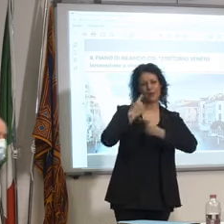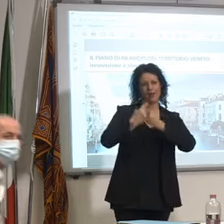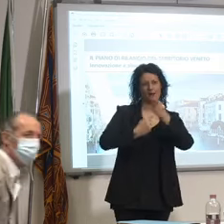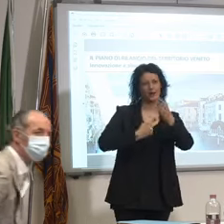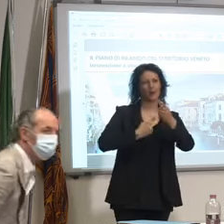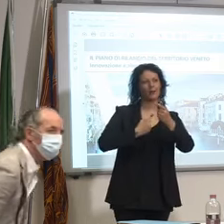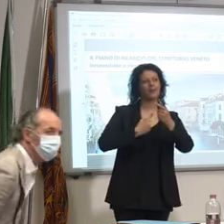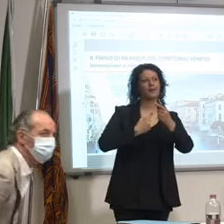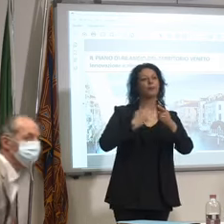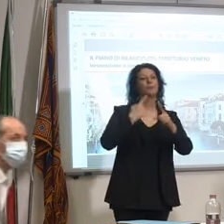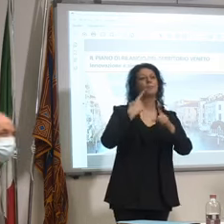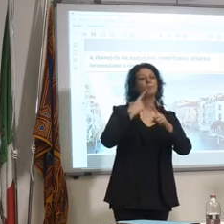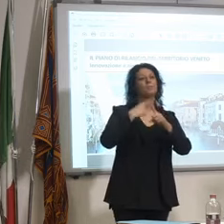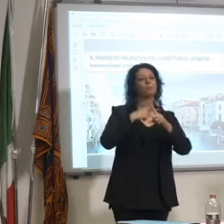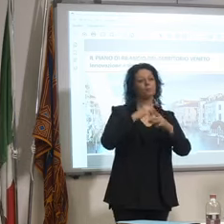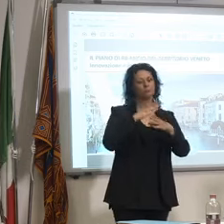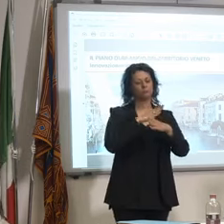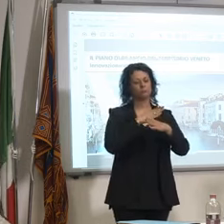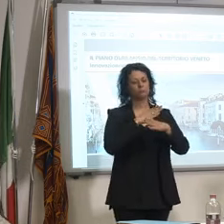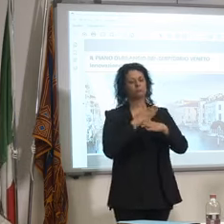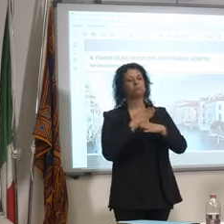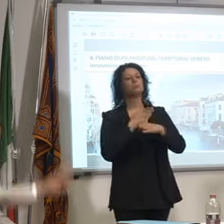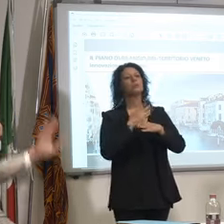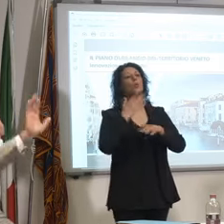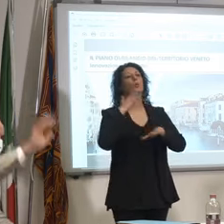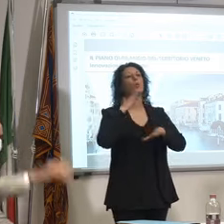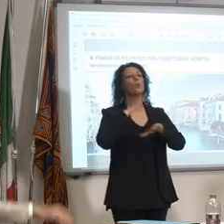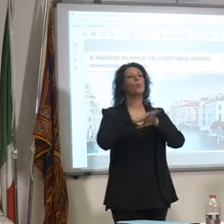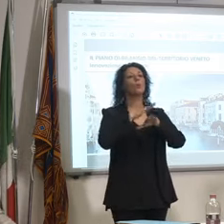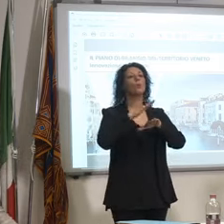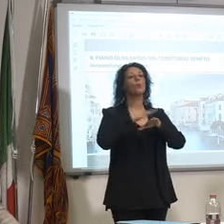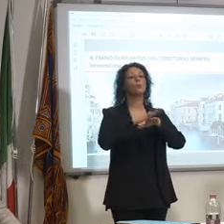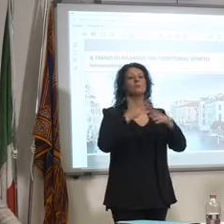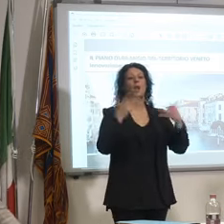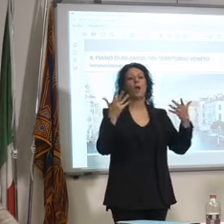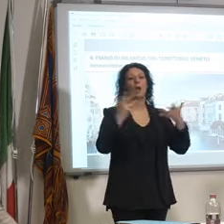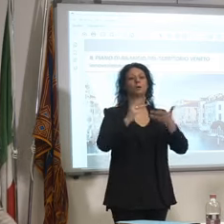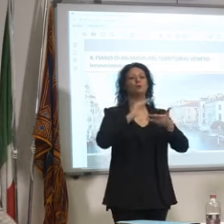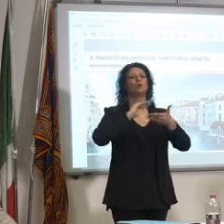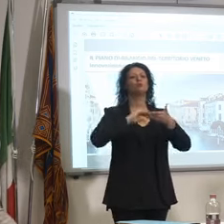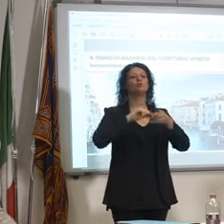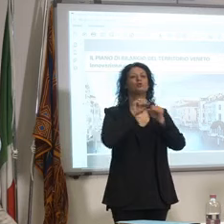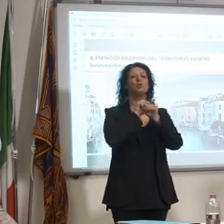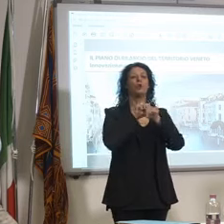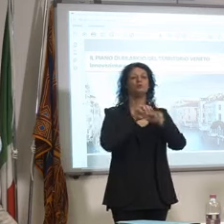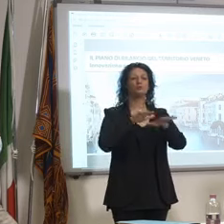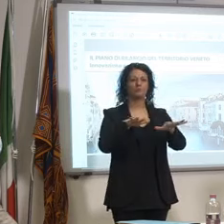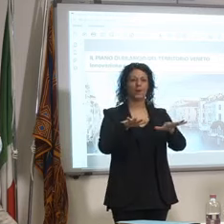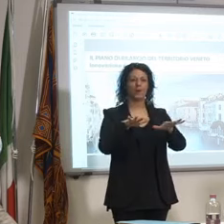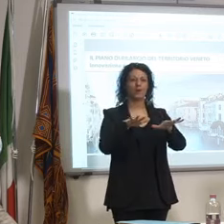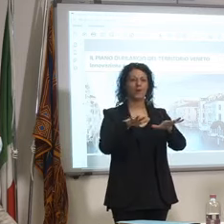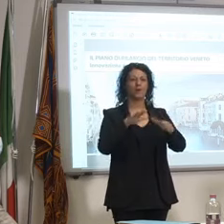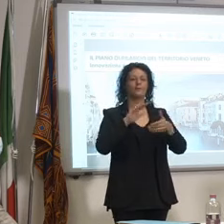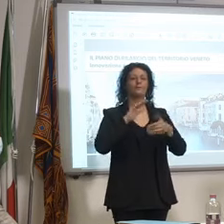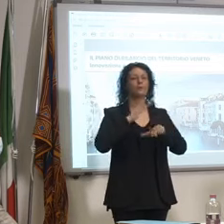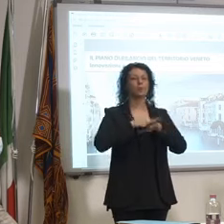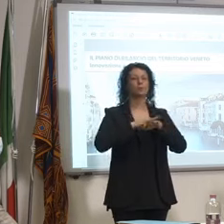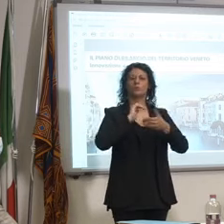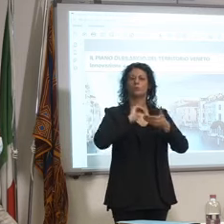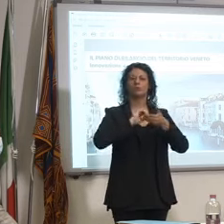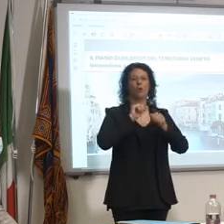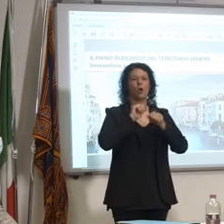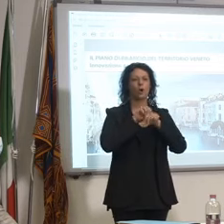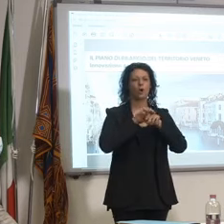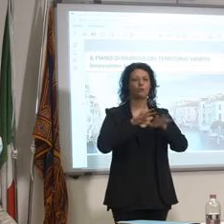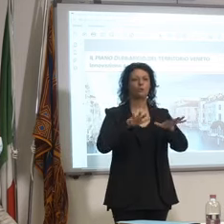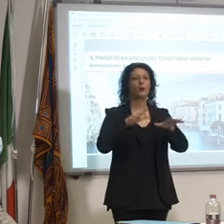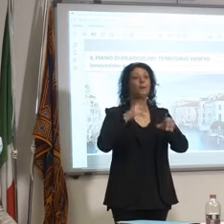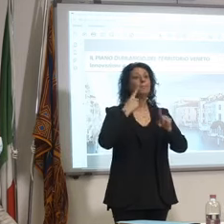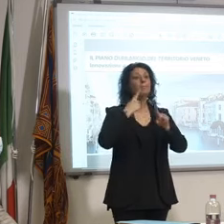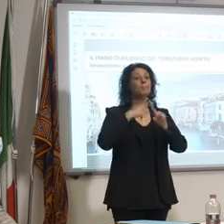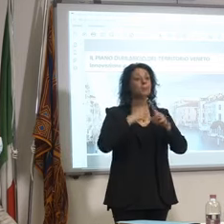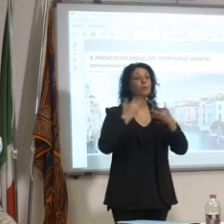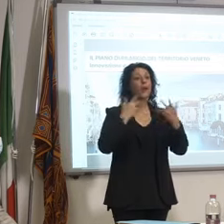il piano social cioè l'utilizzo di tutti i social ma soprattutto degli influencer ecco qui